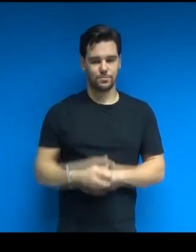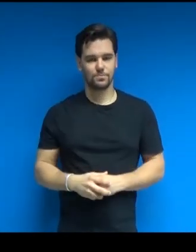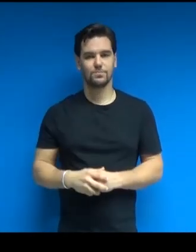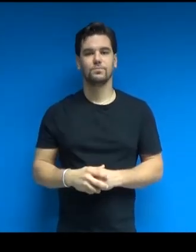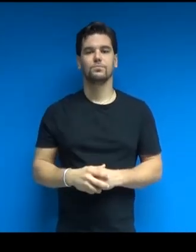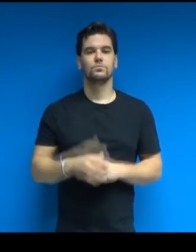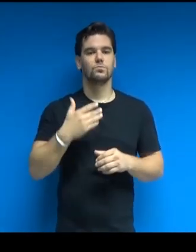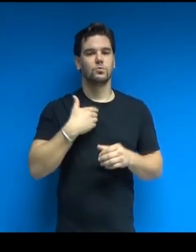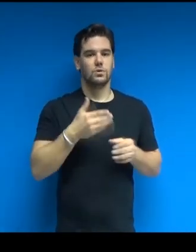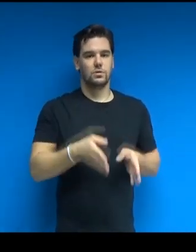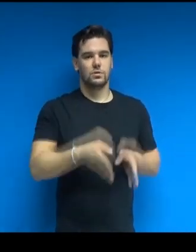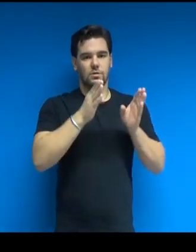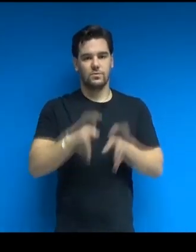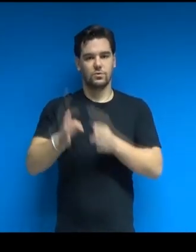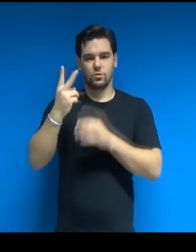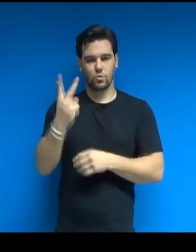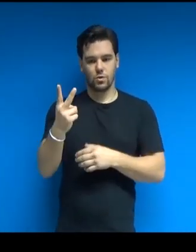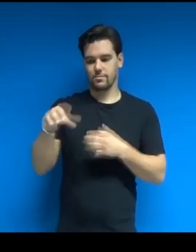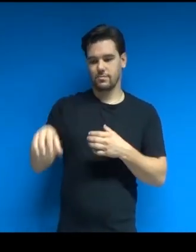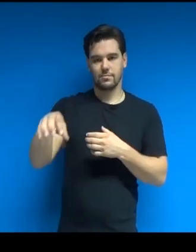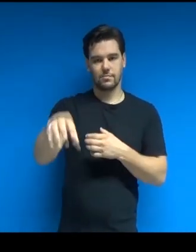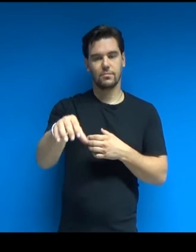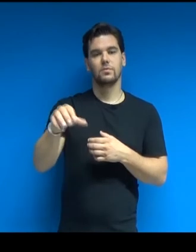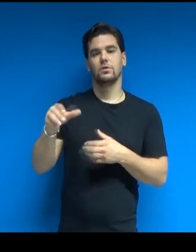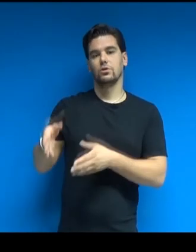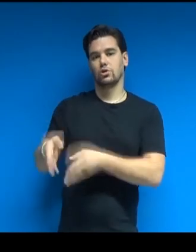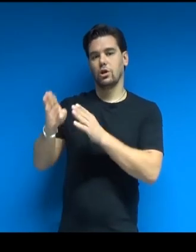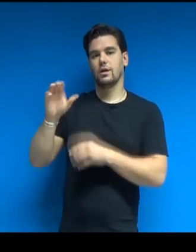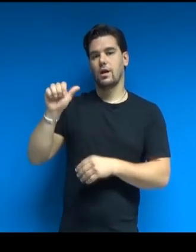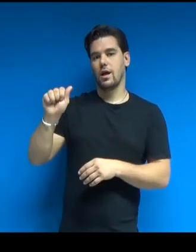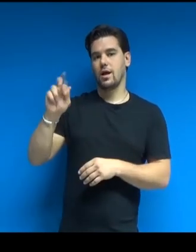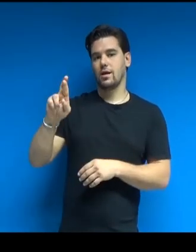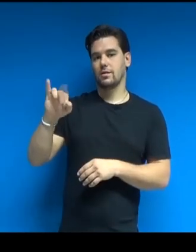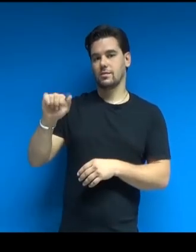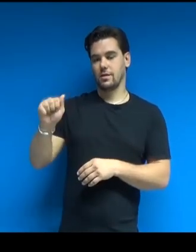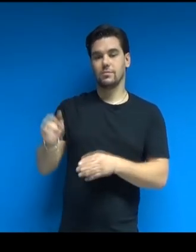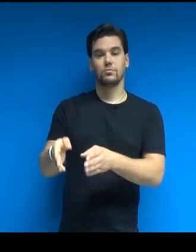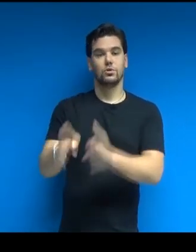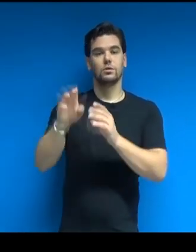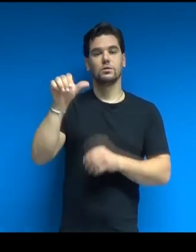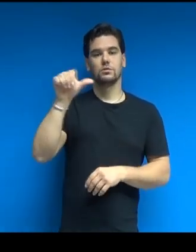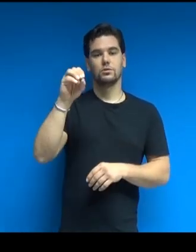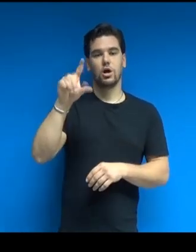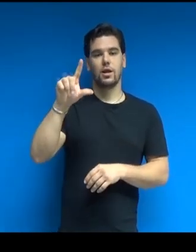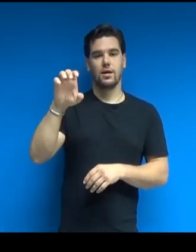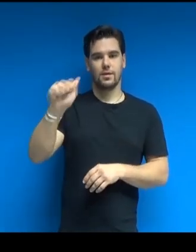Insieme a Torre Aria e Torre Solea, sorge sull'aria un tempo occupata